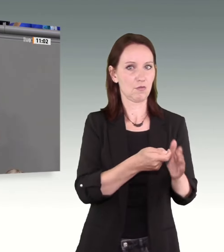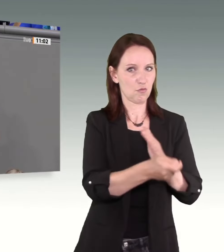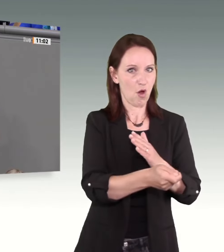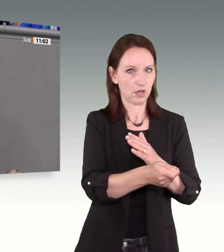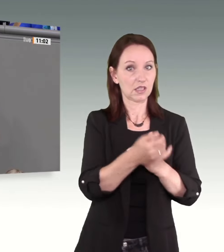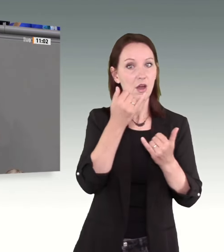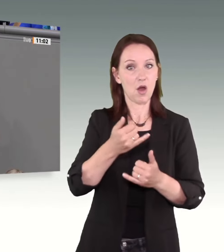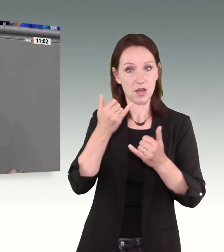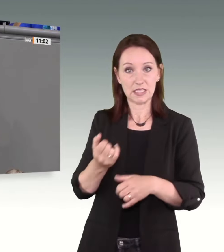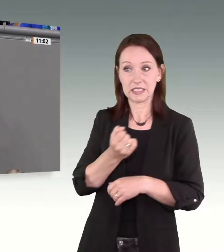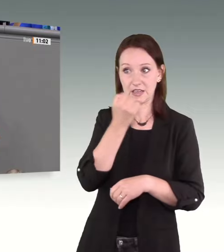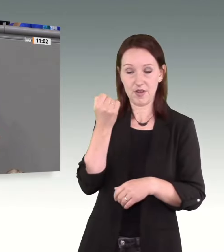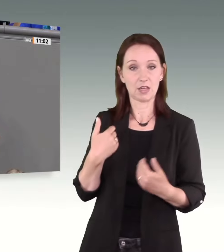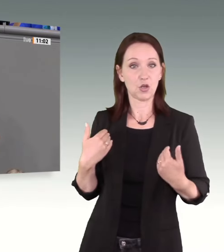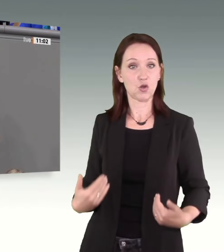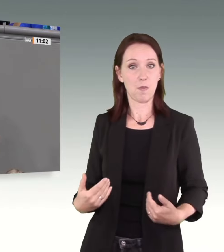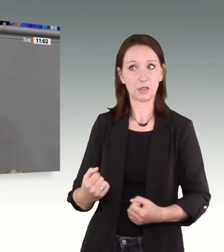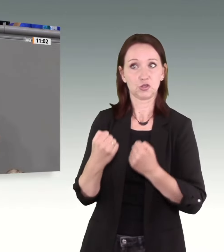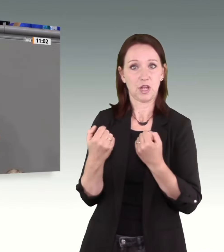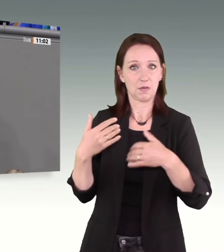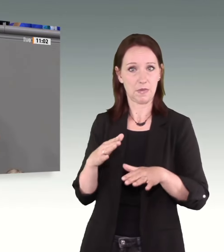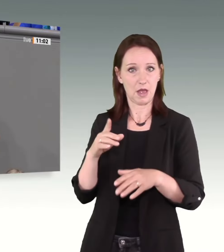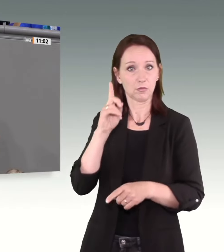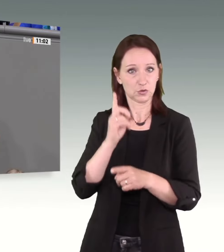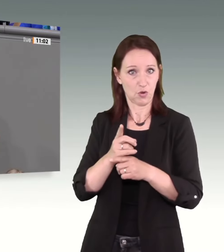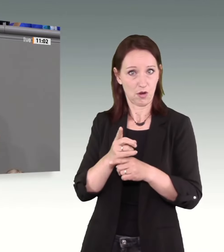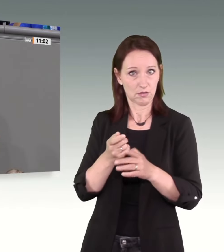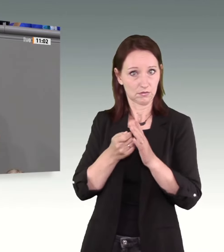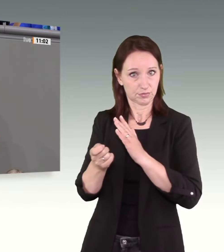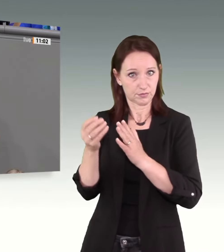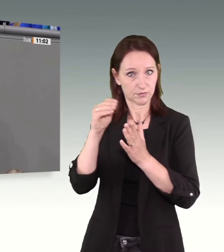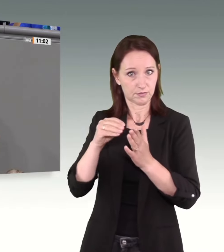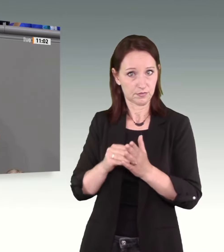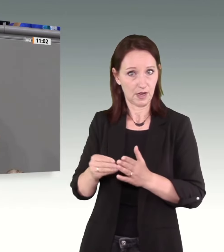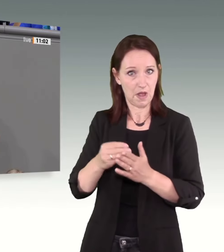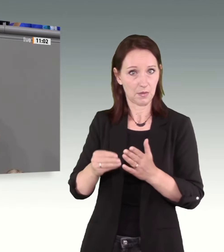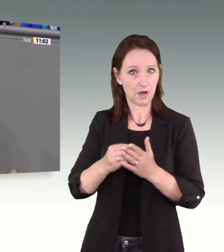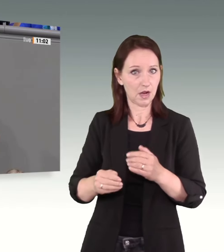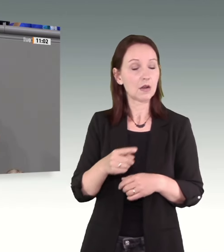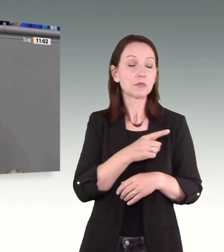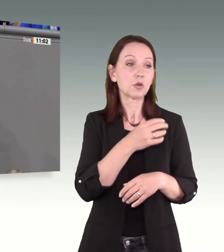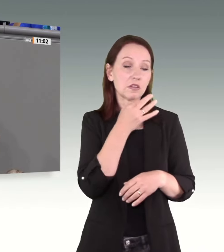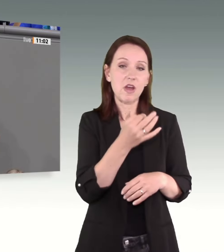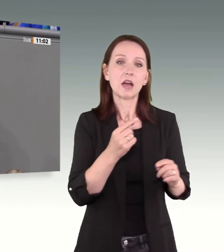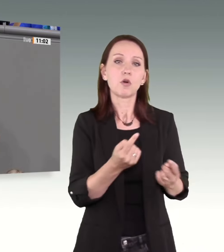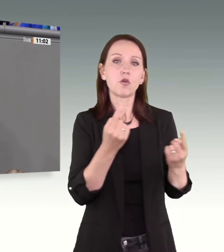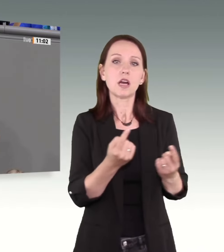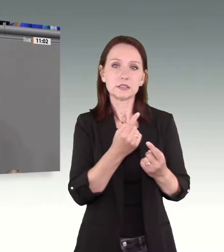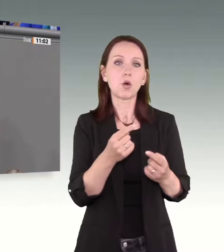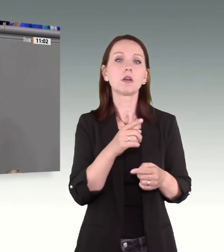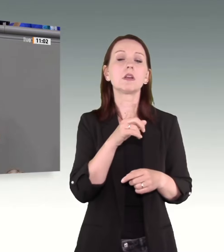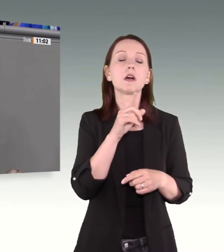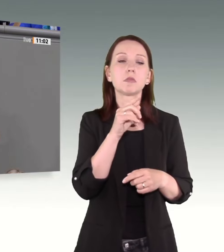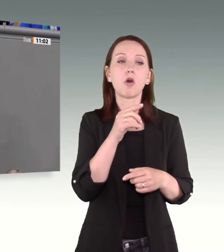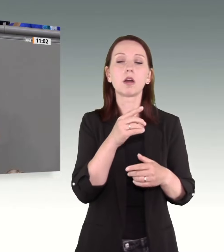bei körperlicher Überlegenheit sein. Provokant gefragt. Welcher Raum bleibt dann denn noch für den